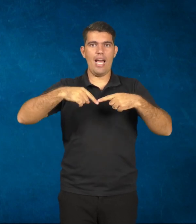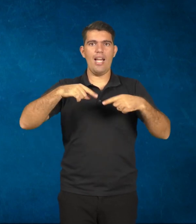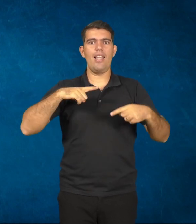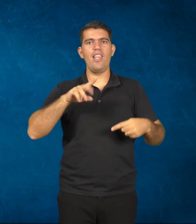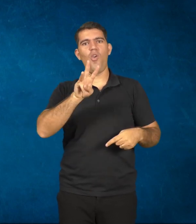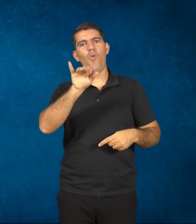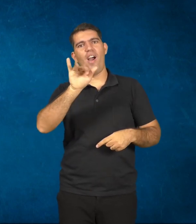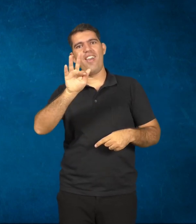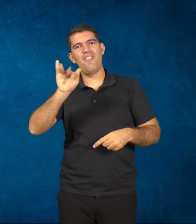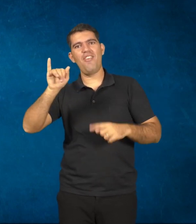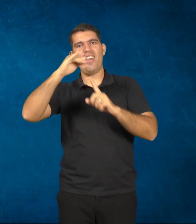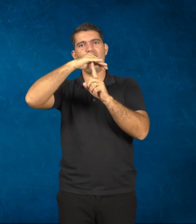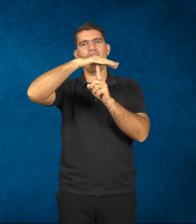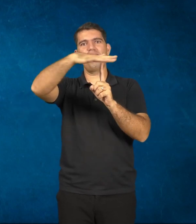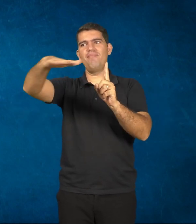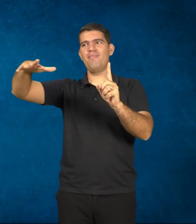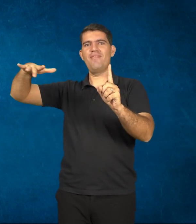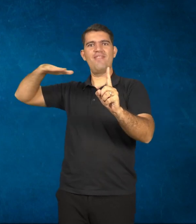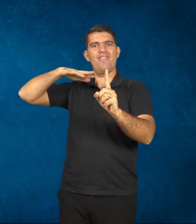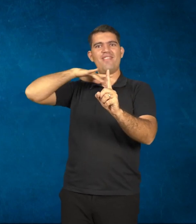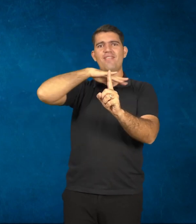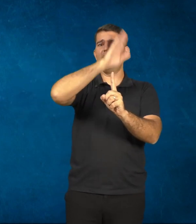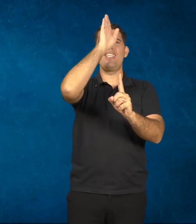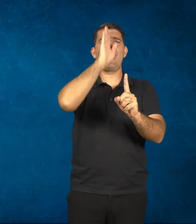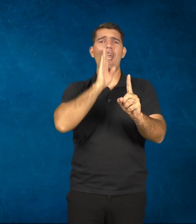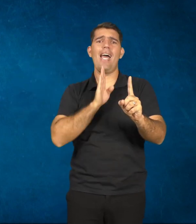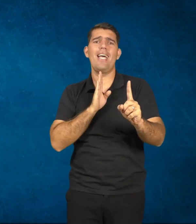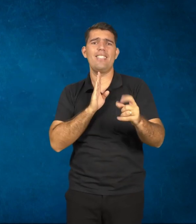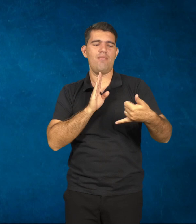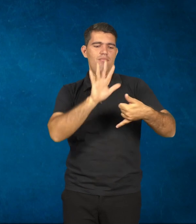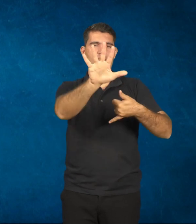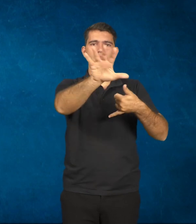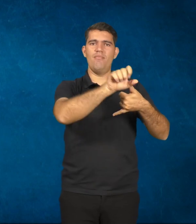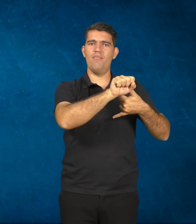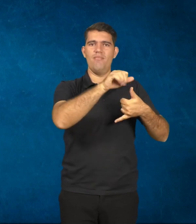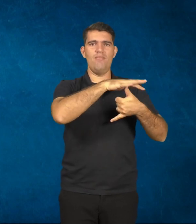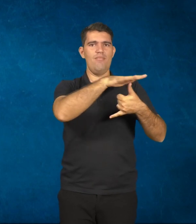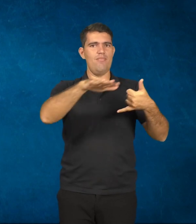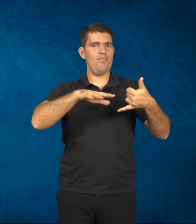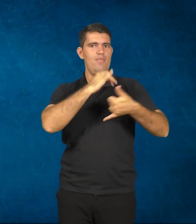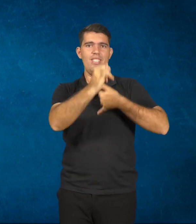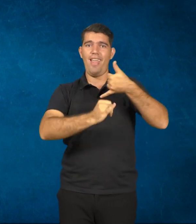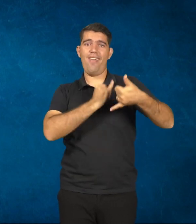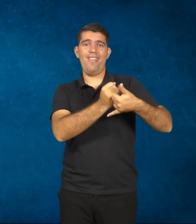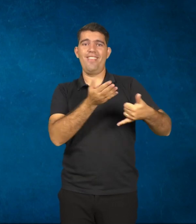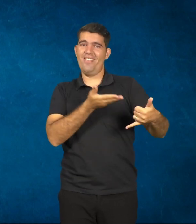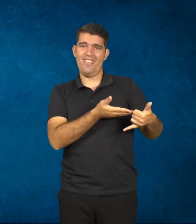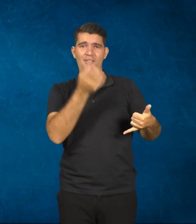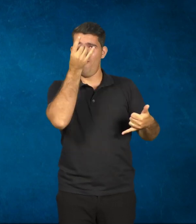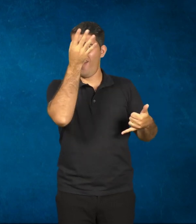tem o Wi-Fi gratuito, então, sem dúvida, facilita. Agora, mudou também a